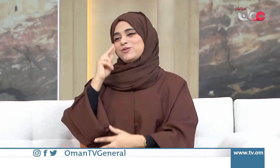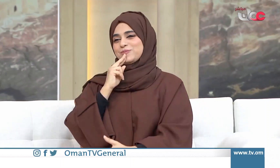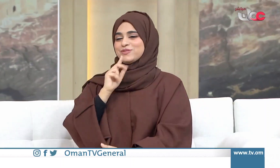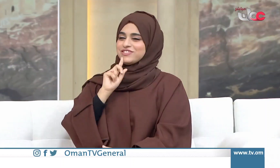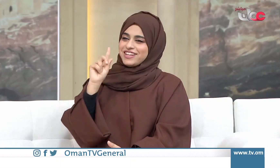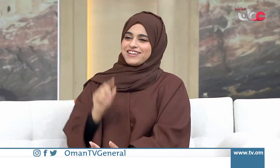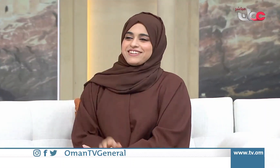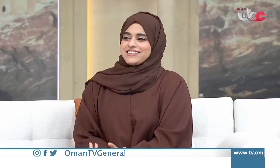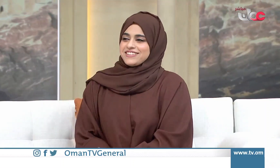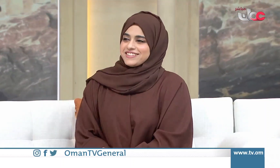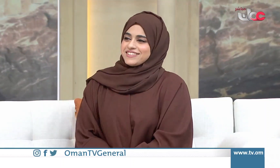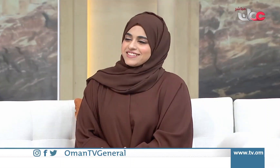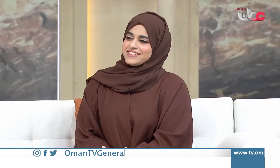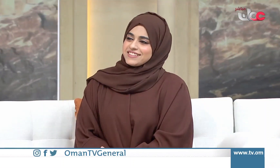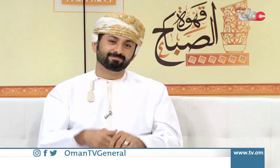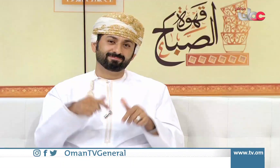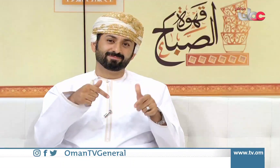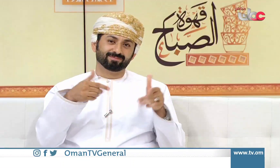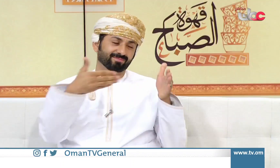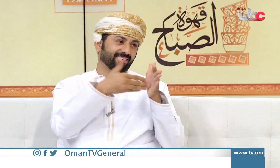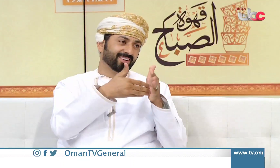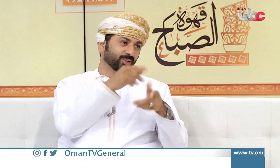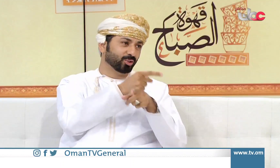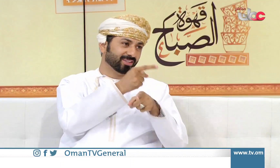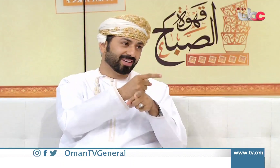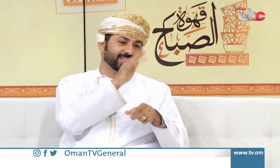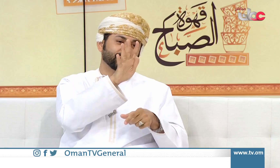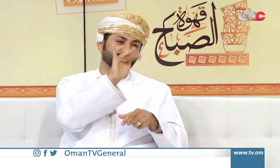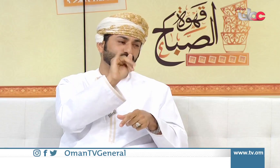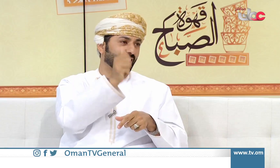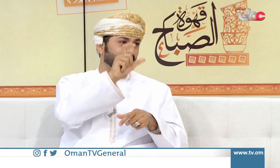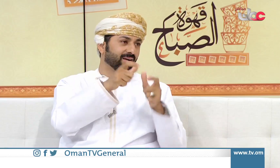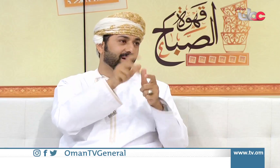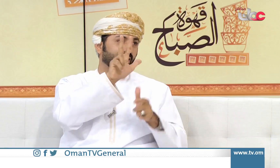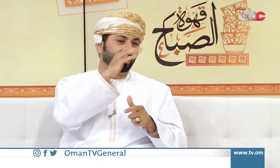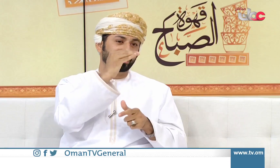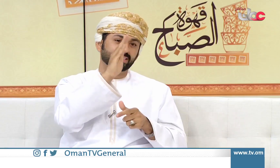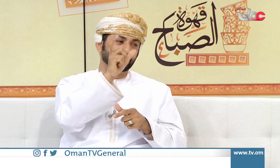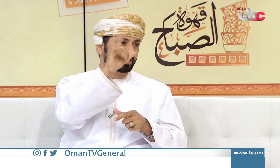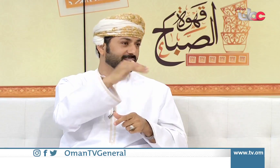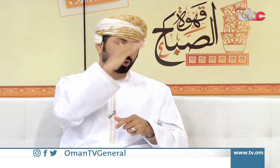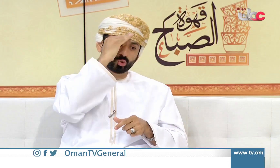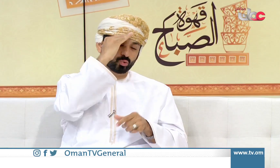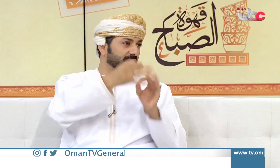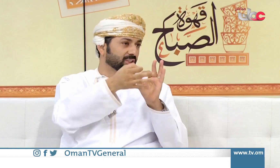يكون مساهم في دعم الأشخاص ذوي الإعاقة السامعية طبعا شكرا لك أستاذ الشيماء لحسنية